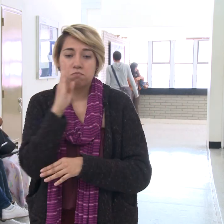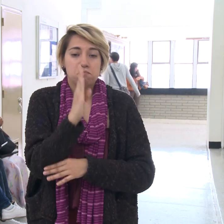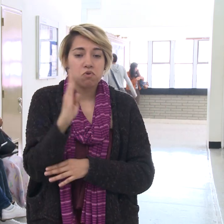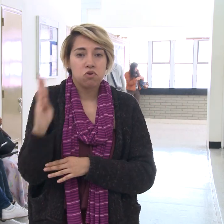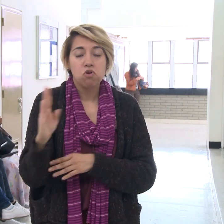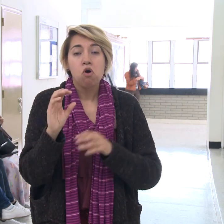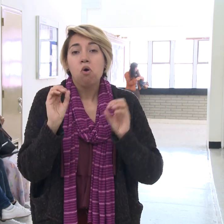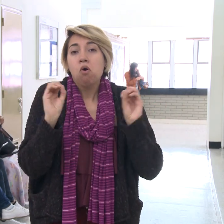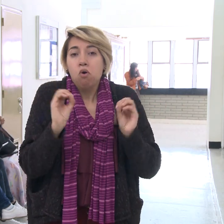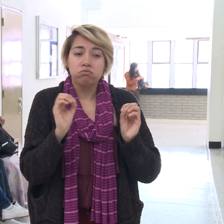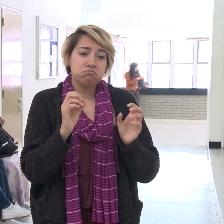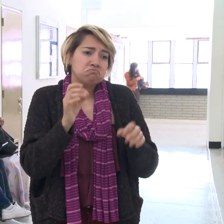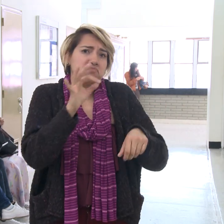fundaciones, museos.